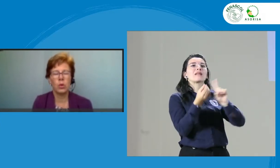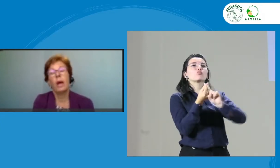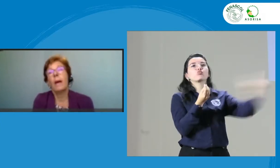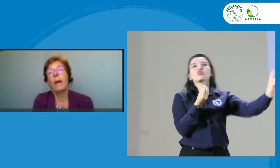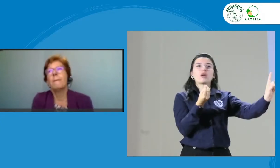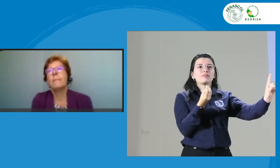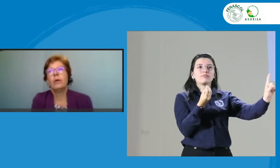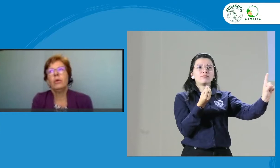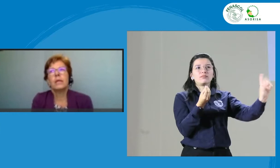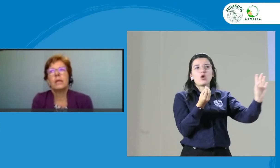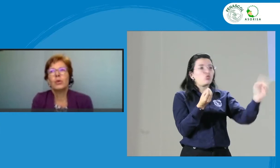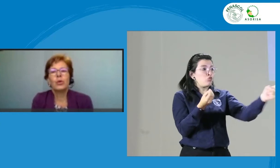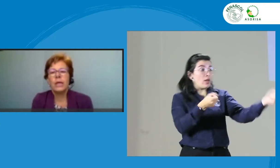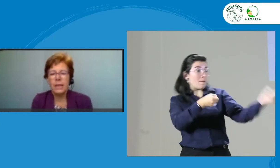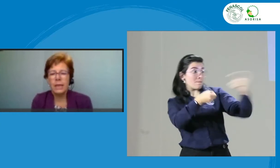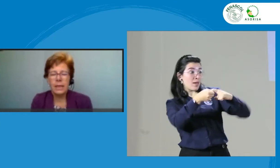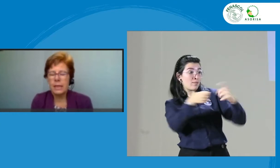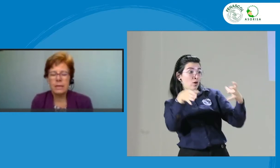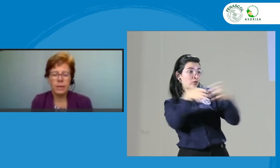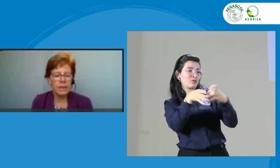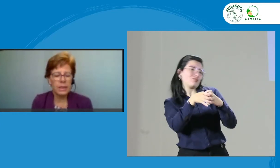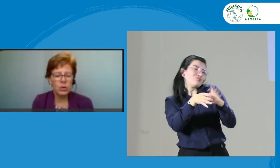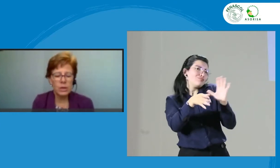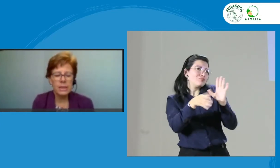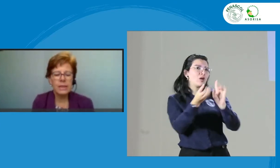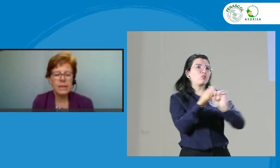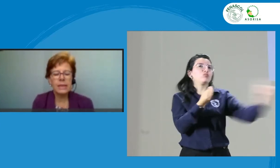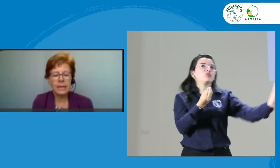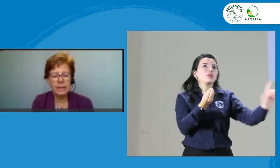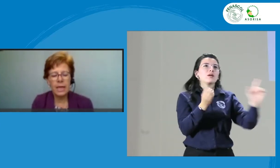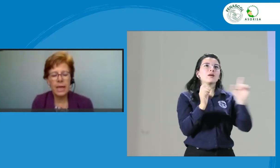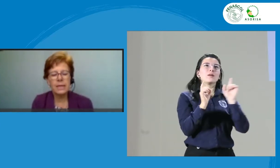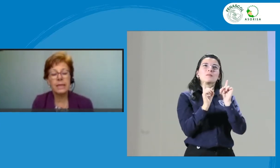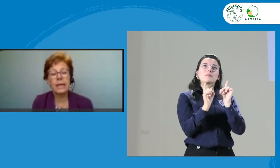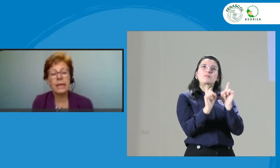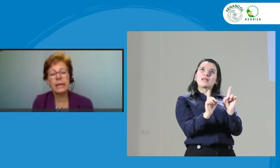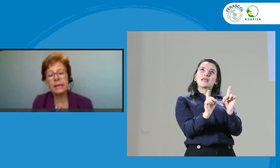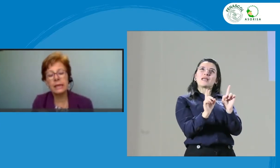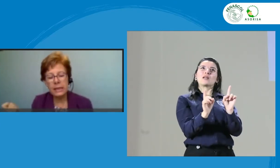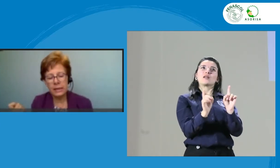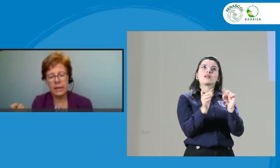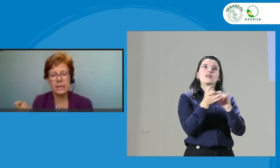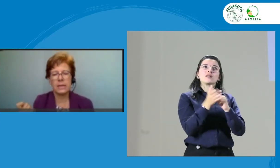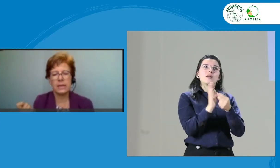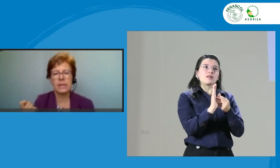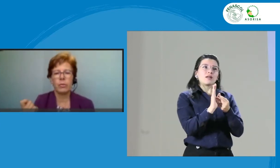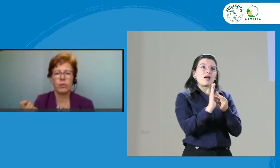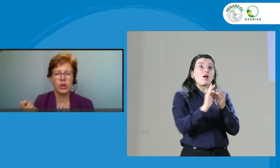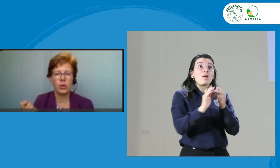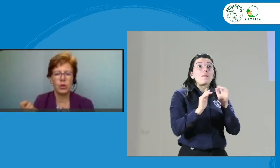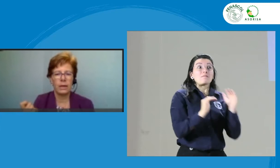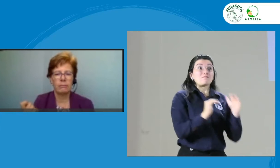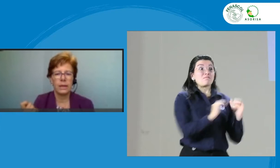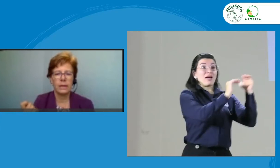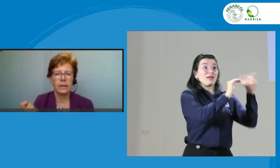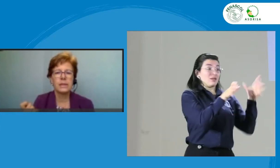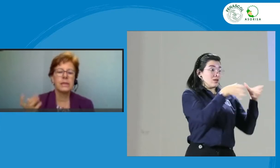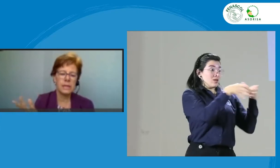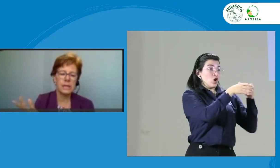Pero eso no tiene las implicaciones que tendría que se le retire la licencia profesional. Si